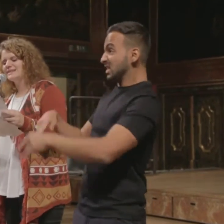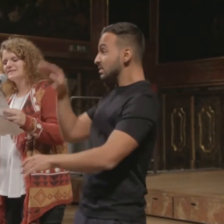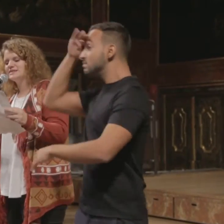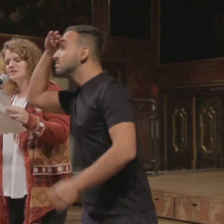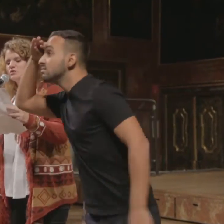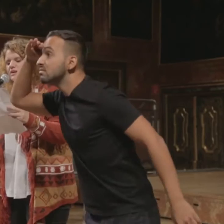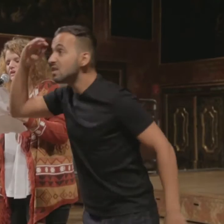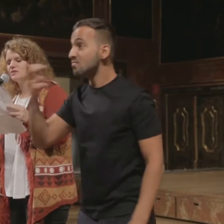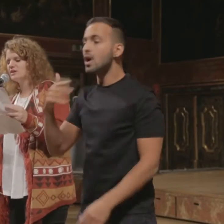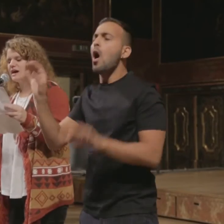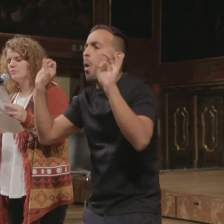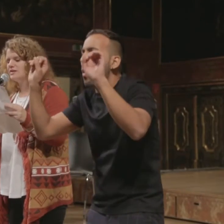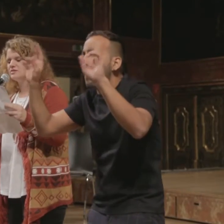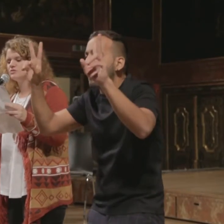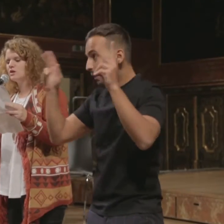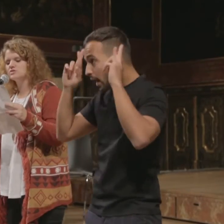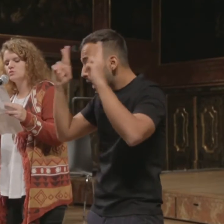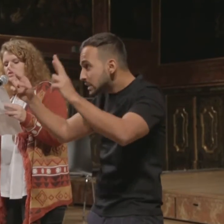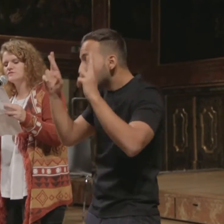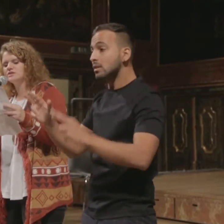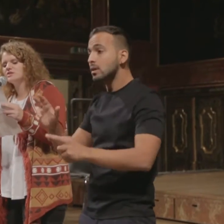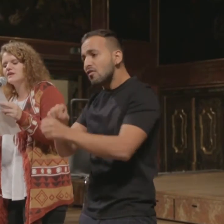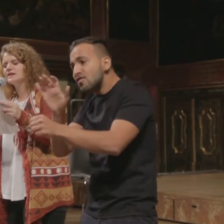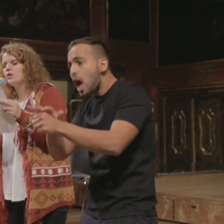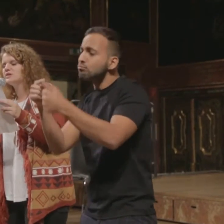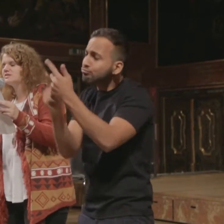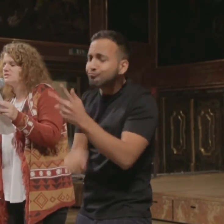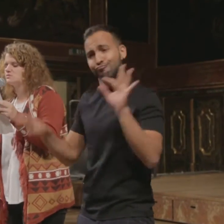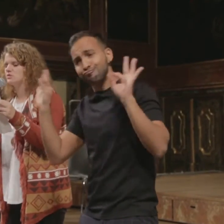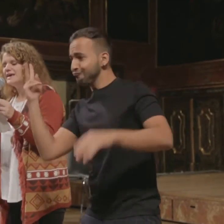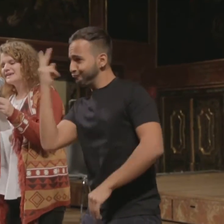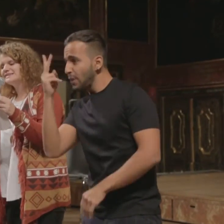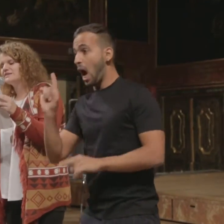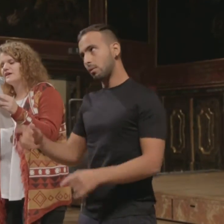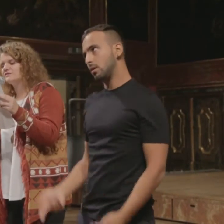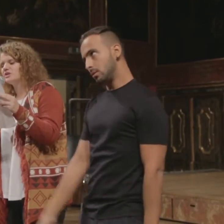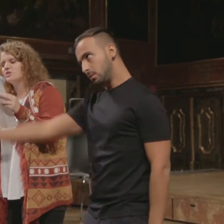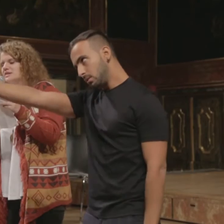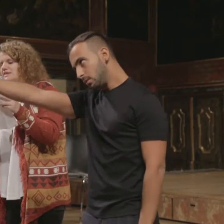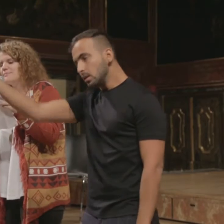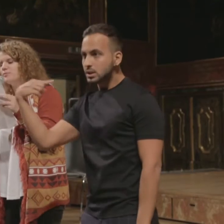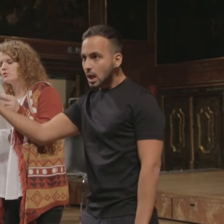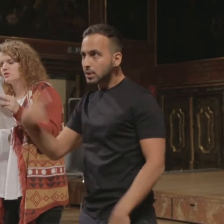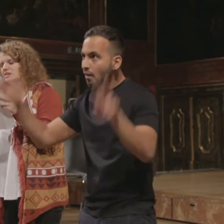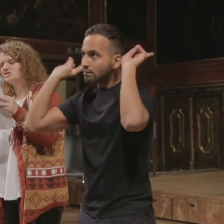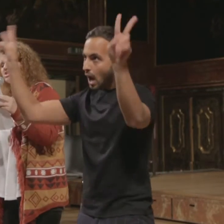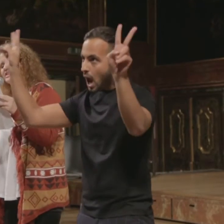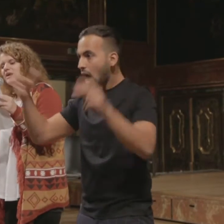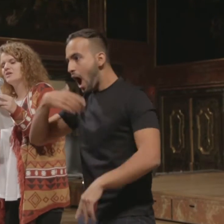Ansichten nicht toleriere oder die Argumente nicht durchaus logisch finde, sondern weil genau diese Person, riesiger Fan von den neuesten Apple-Produkten ist, stets bei H